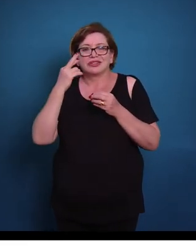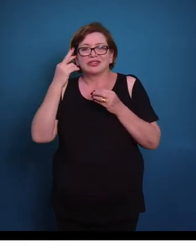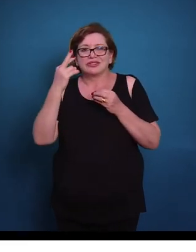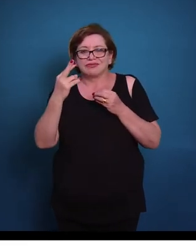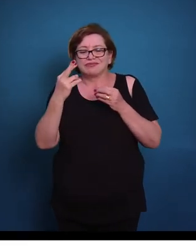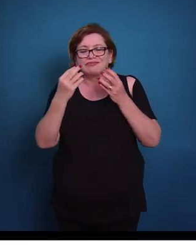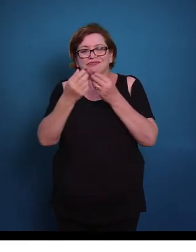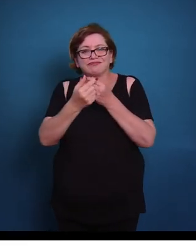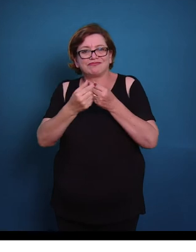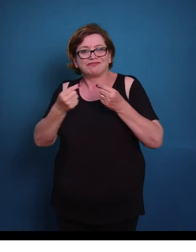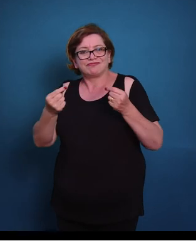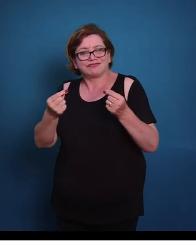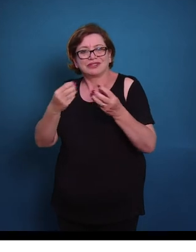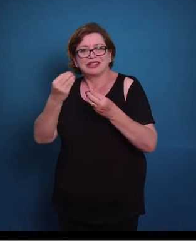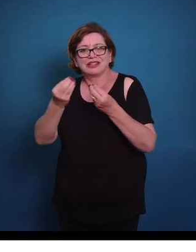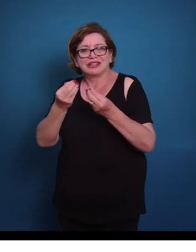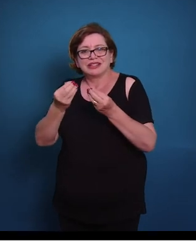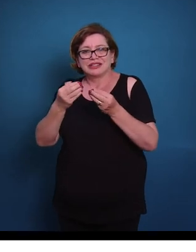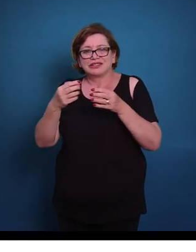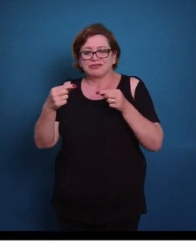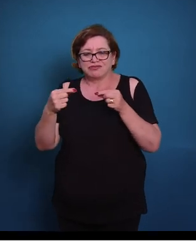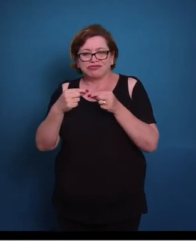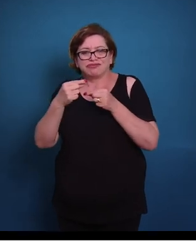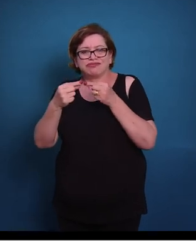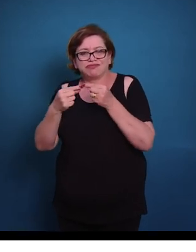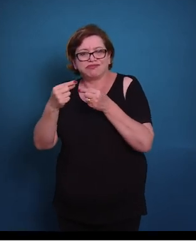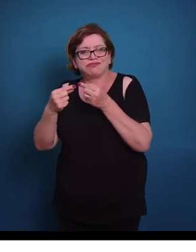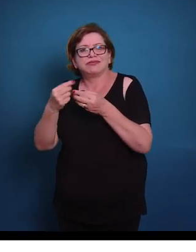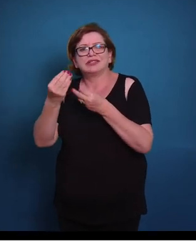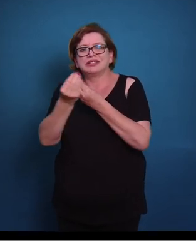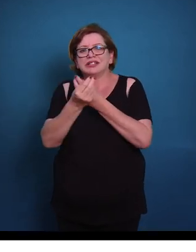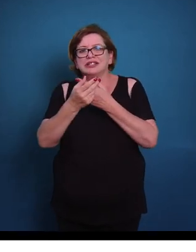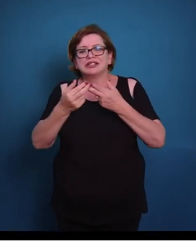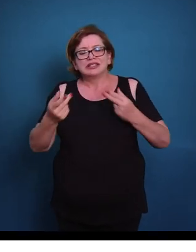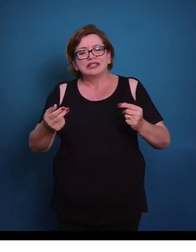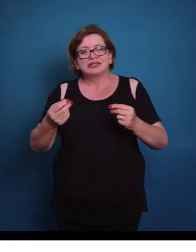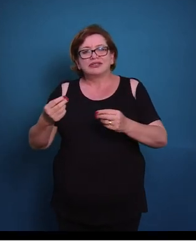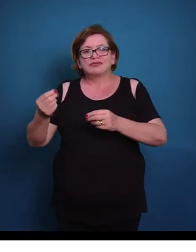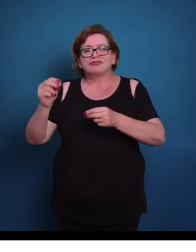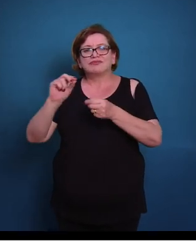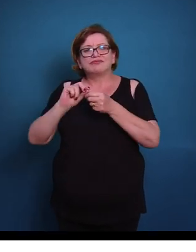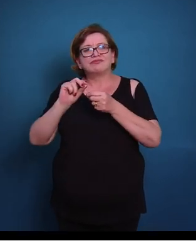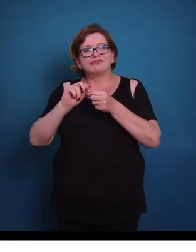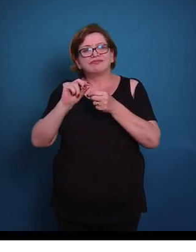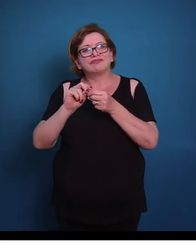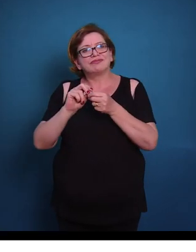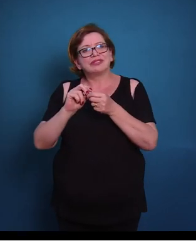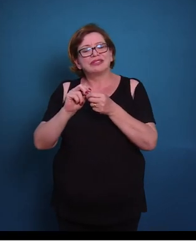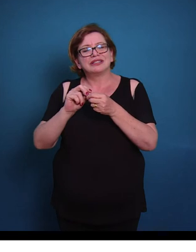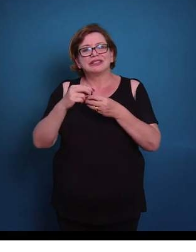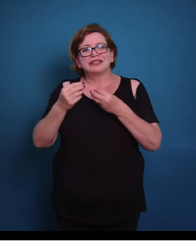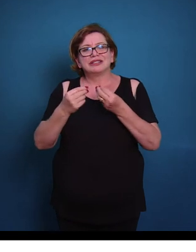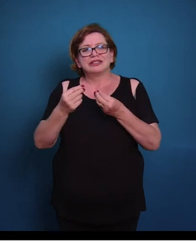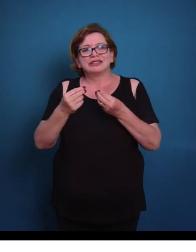os axônios. Esses axônios, eles vão ser envolto em tecido conjuntivo, formando nesse caso